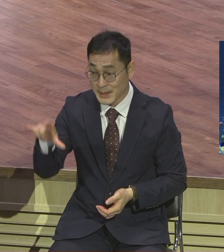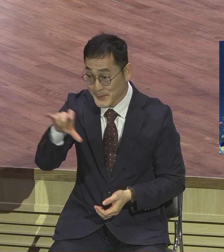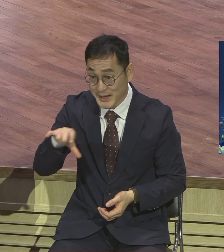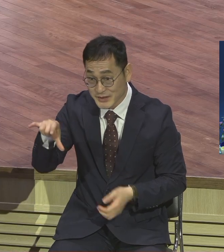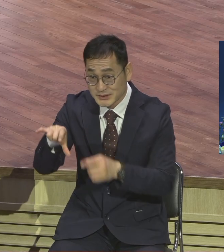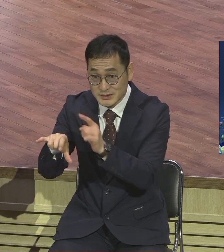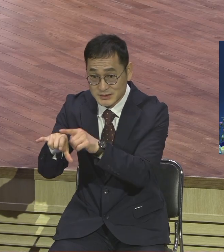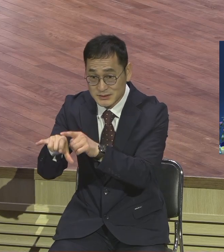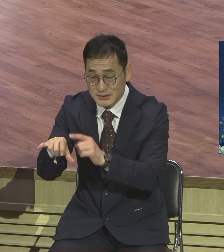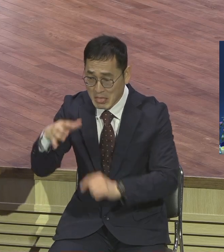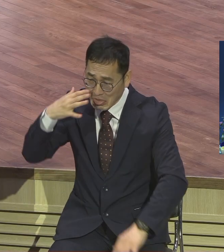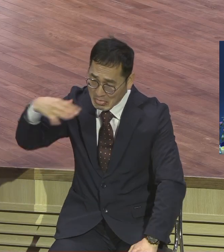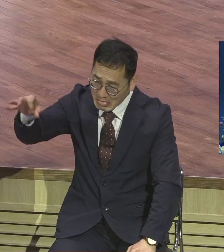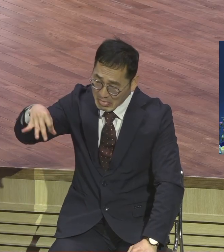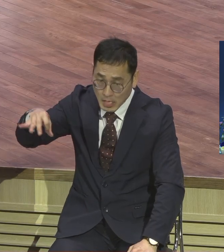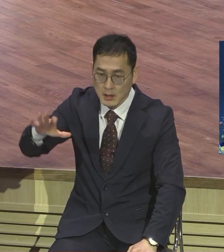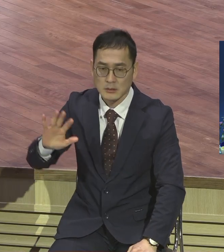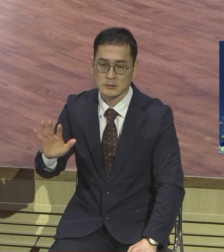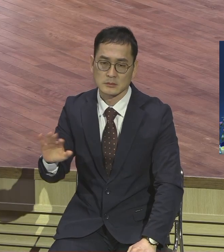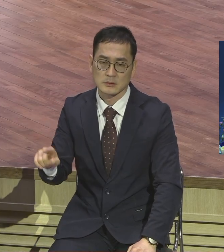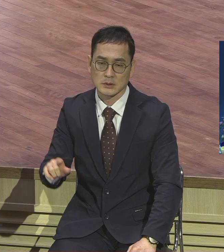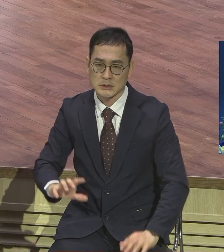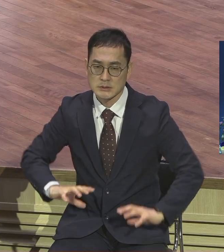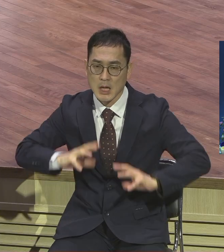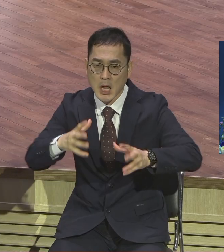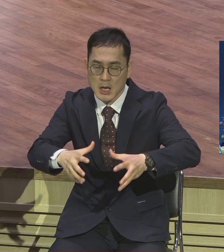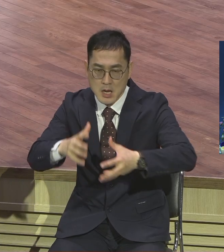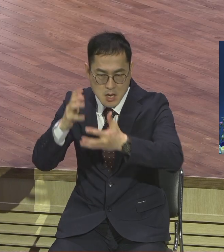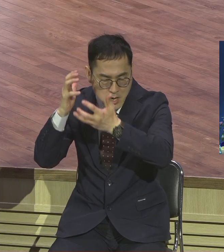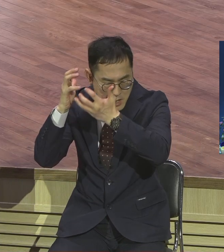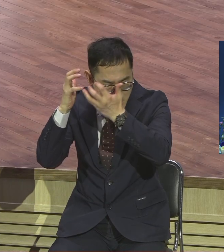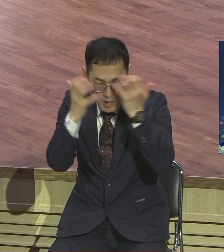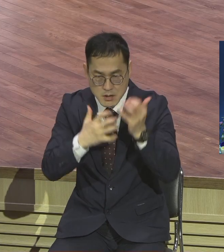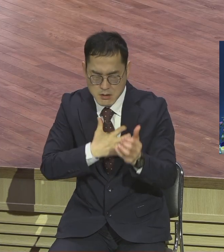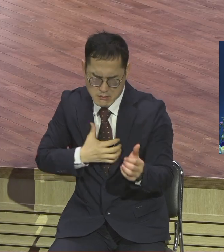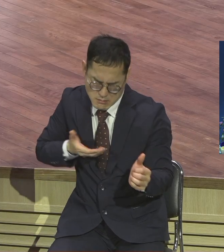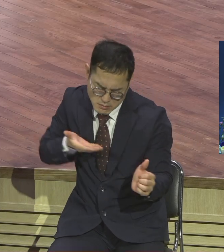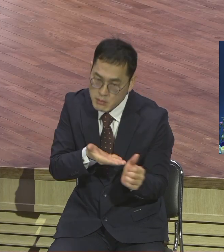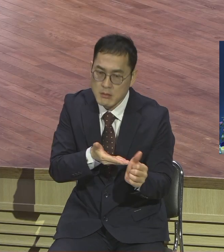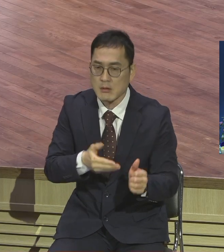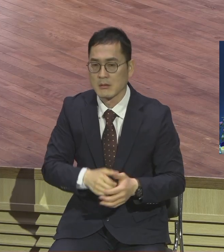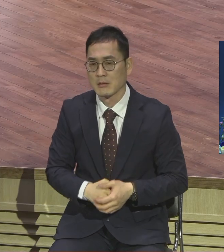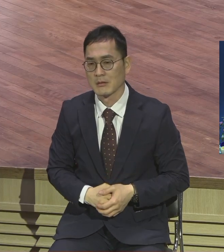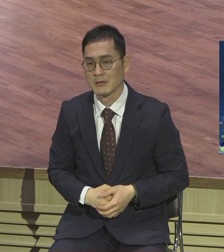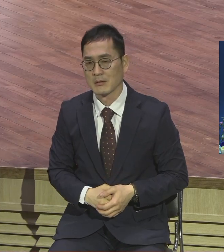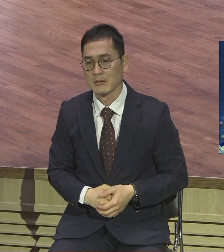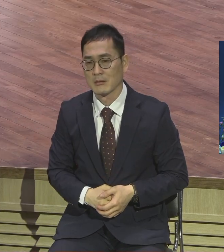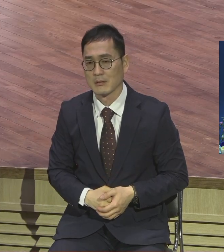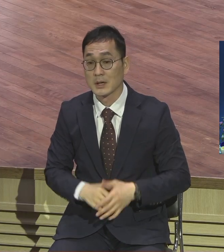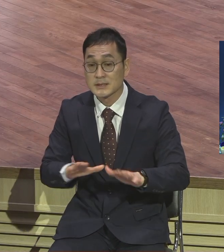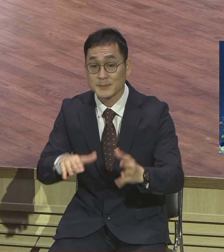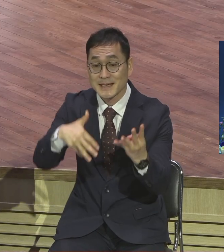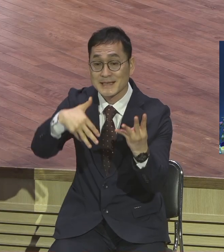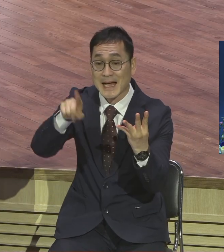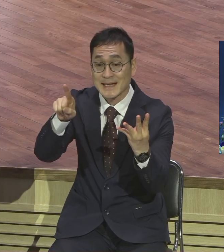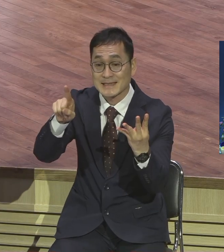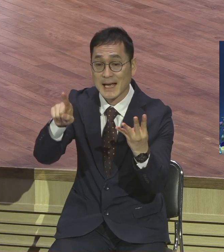세계에 큰 충격을 주었습니다. 지금 시대 어느 시대입니까? 4차 산업혁명 시대입니다.